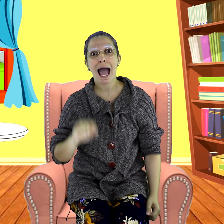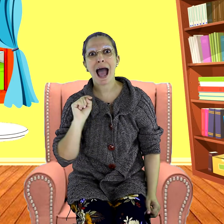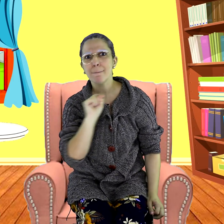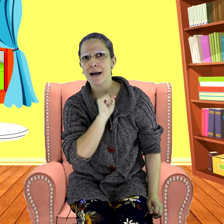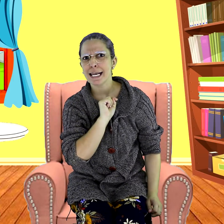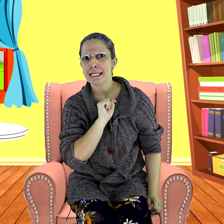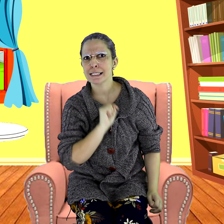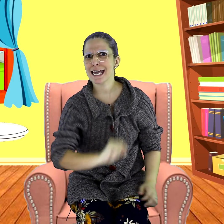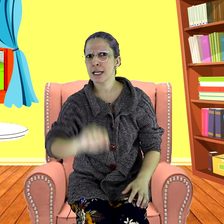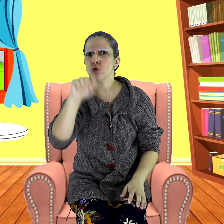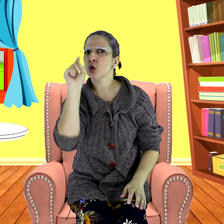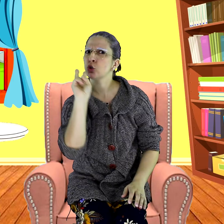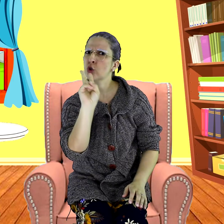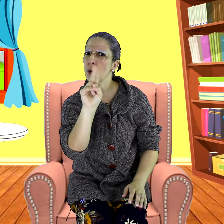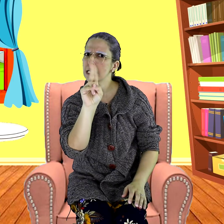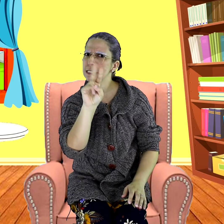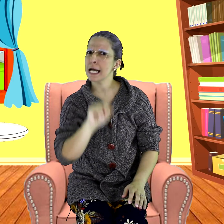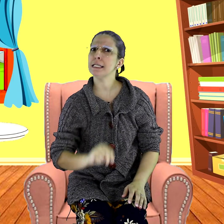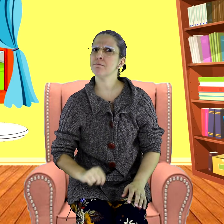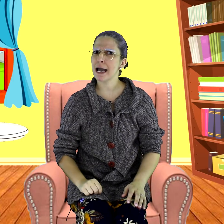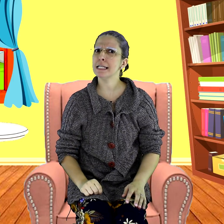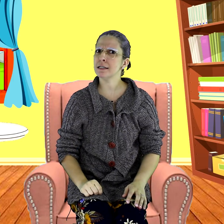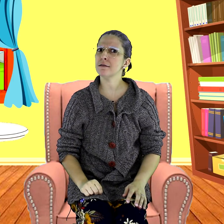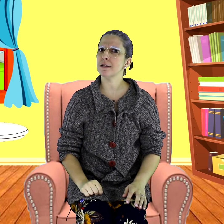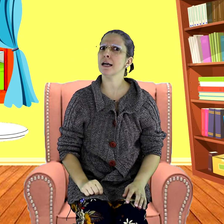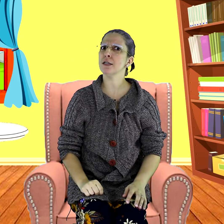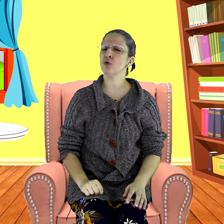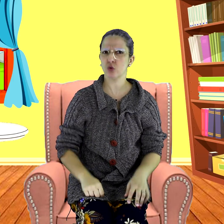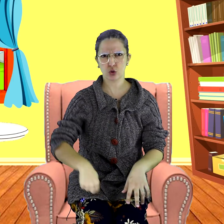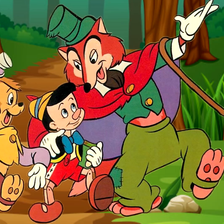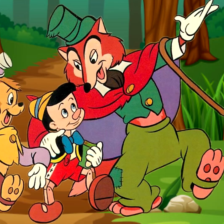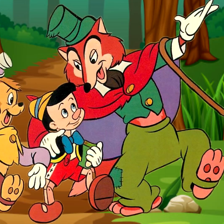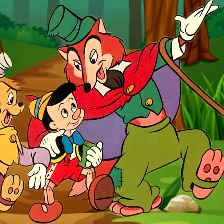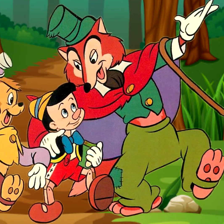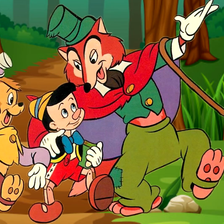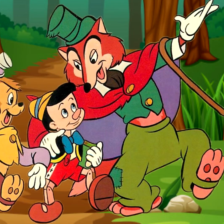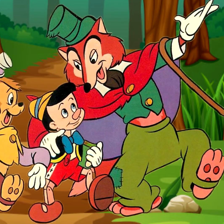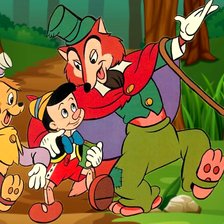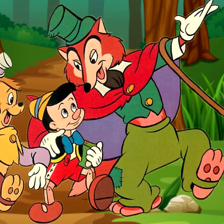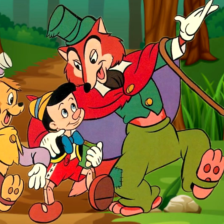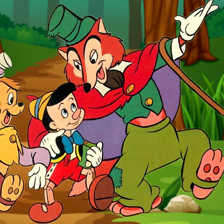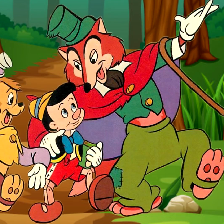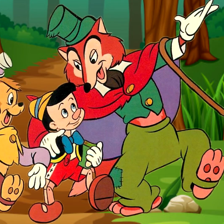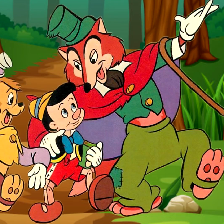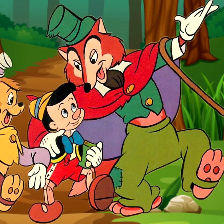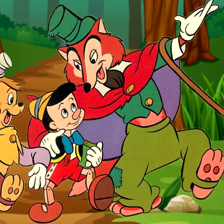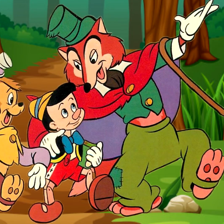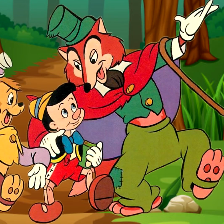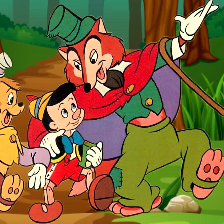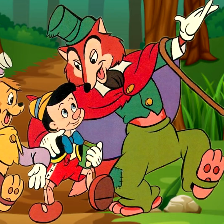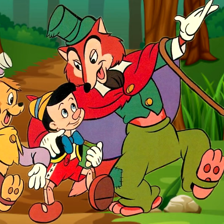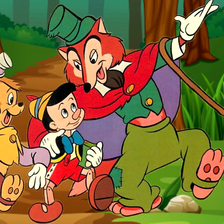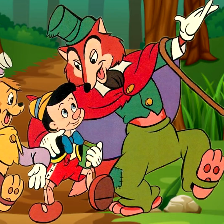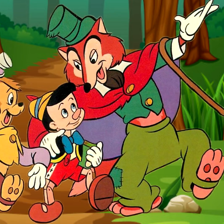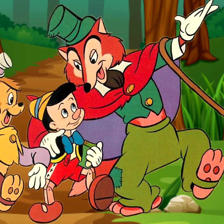apareceram dois animais estranhos. Um gato e uma raposa. Eles então